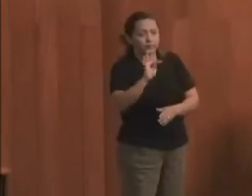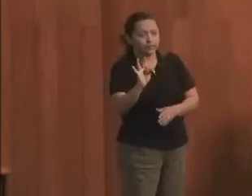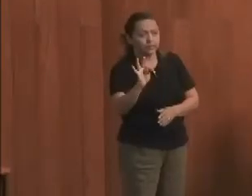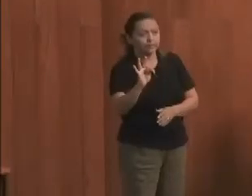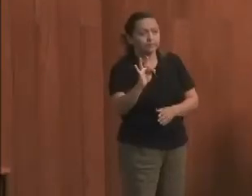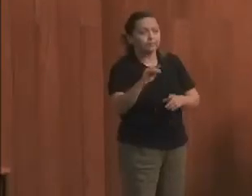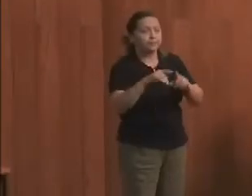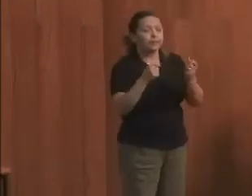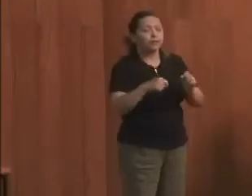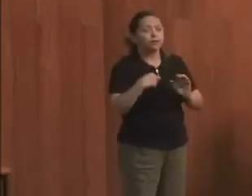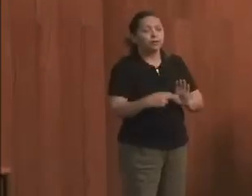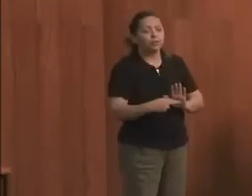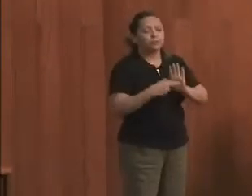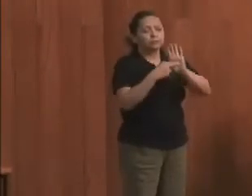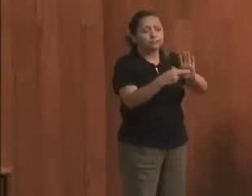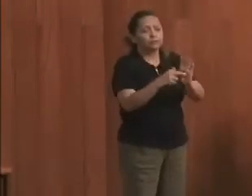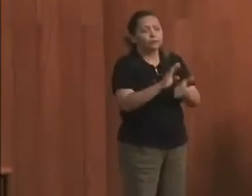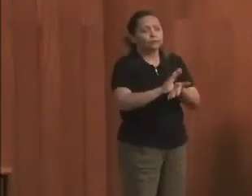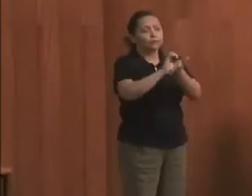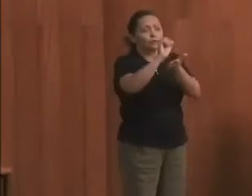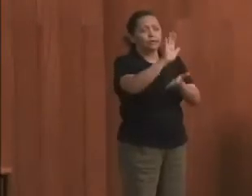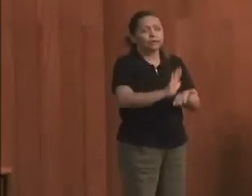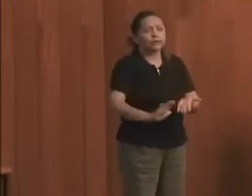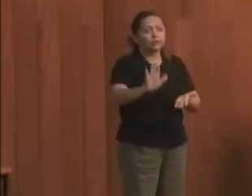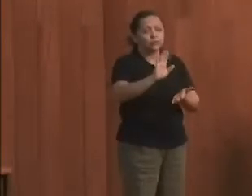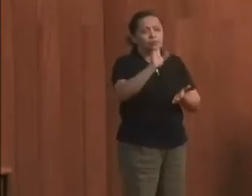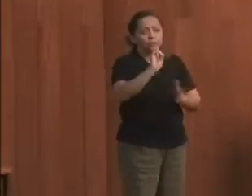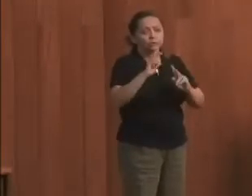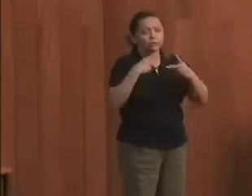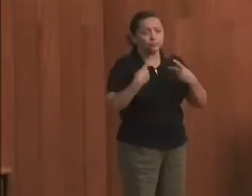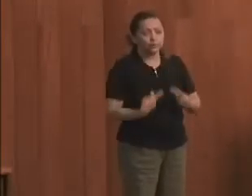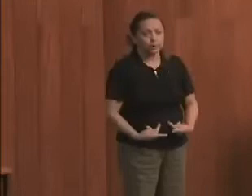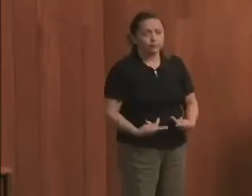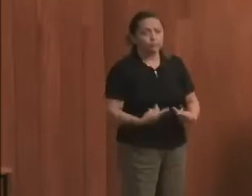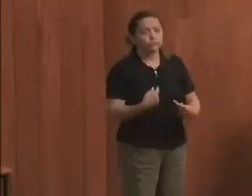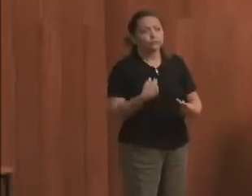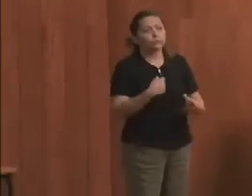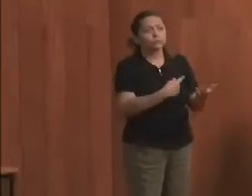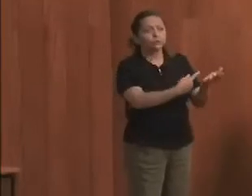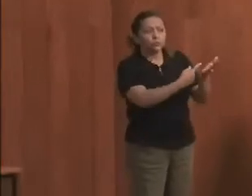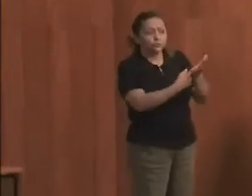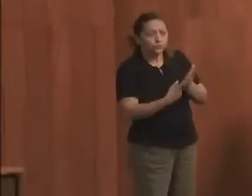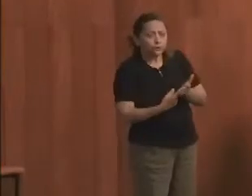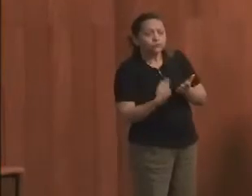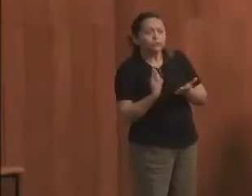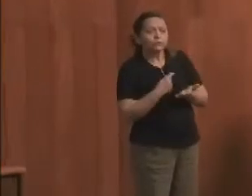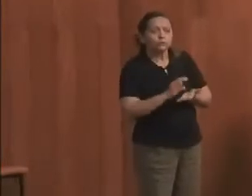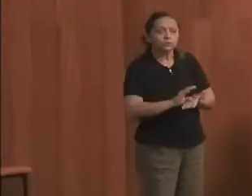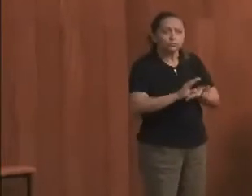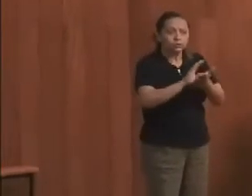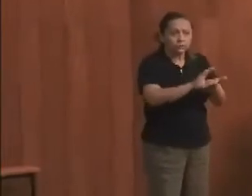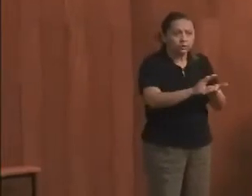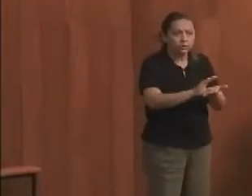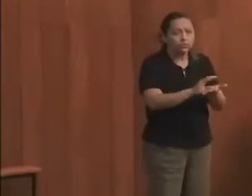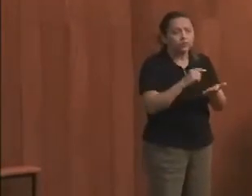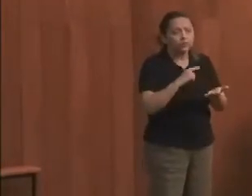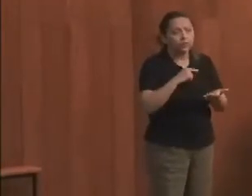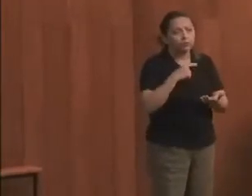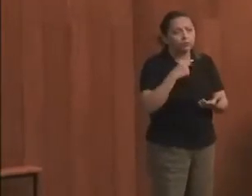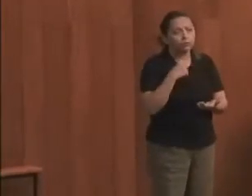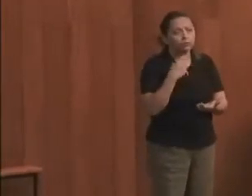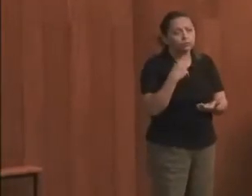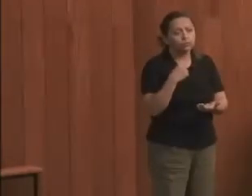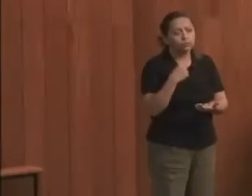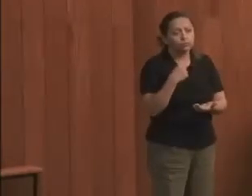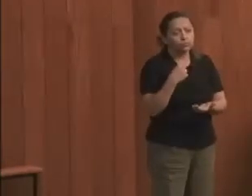mas aqui eu estou representando o Conselho Nacional de Direitos Humanos, onde o convite foi para o nosso conselho e eu fui um dos